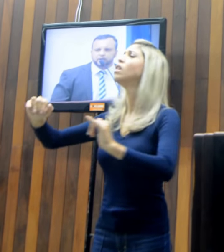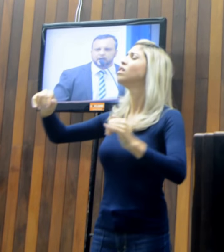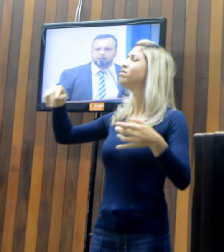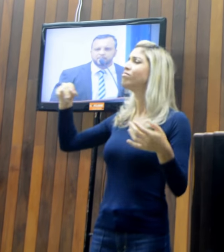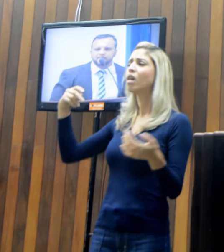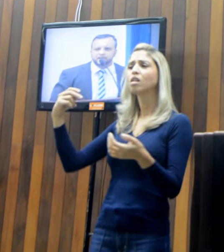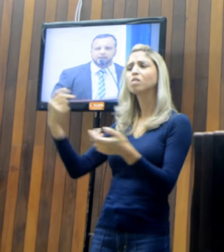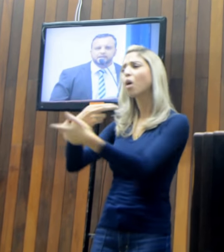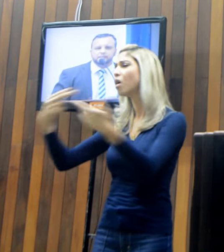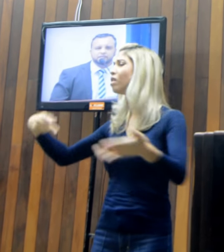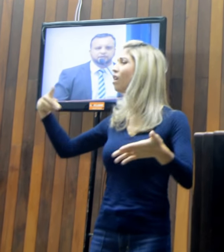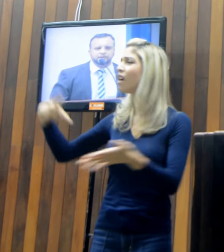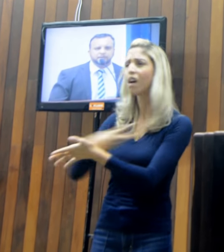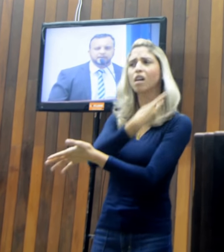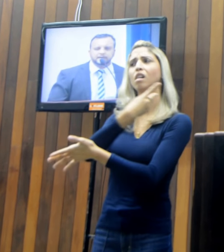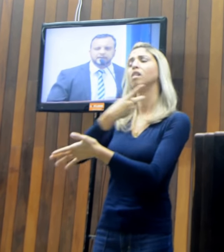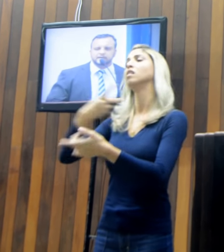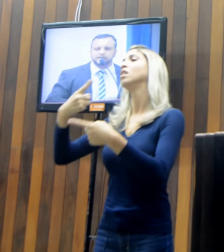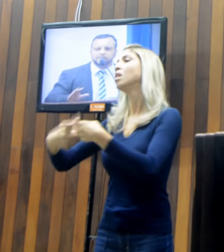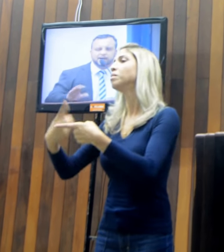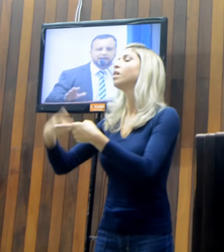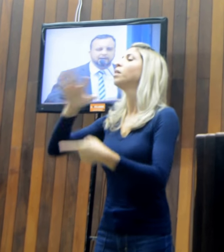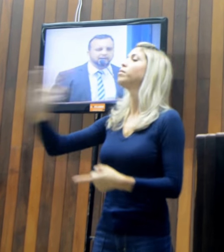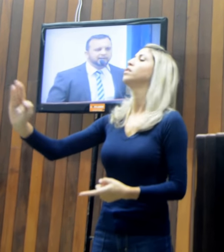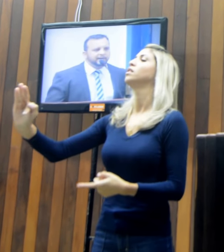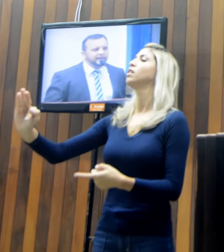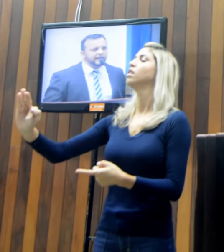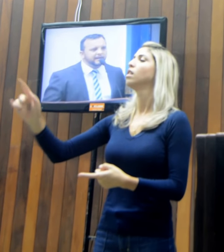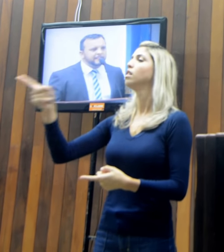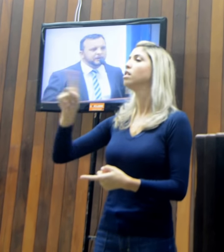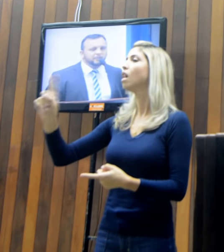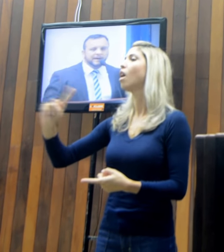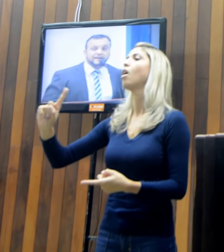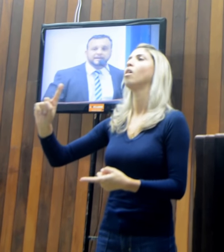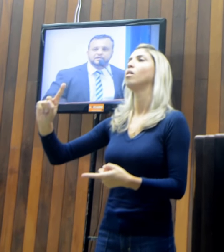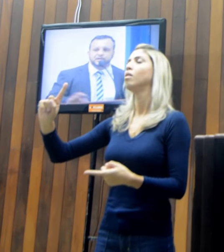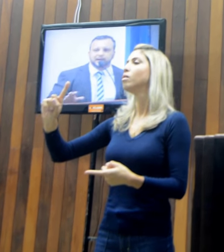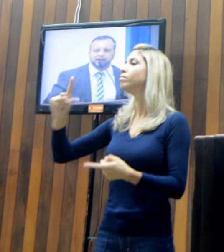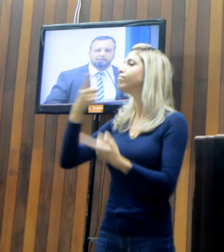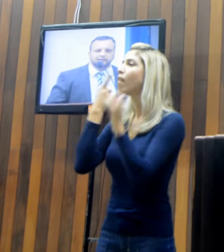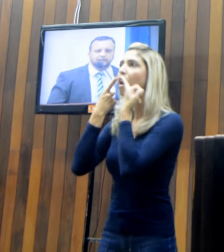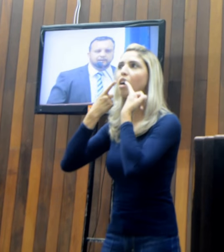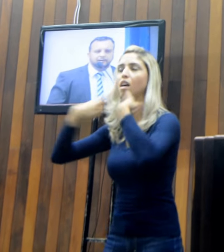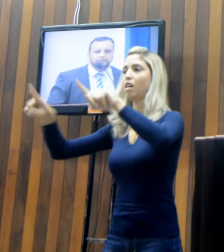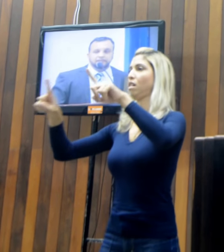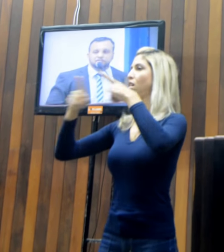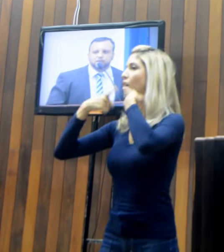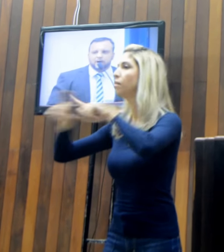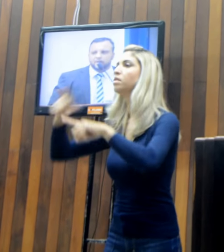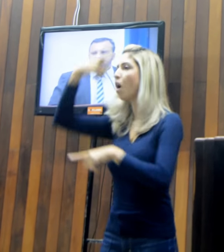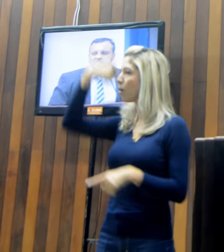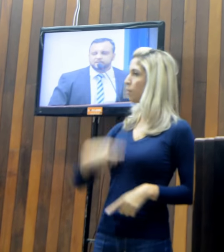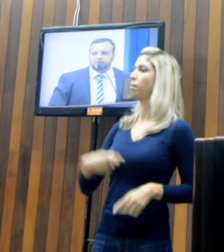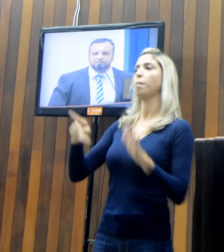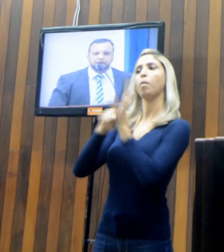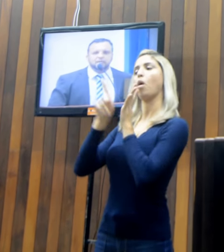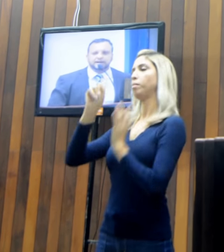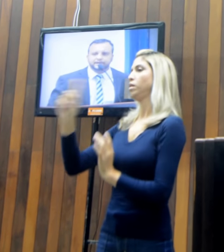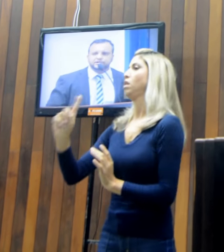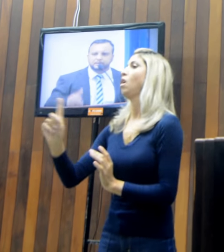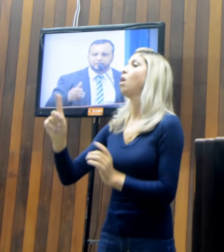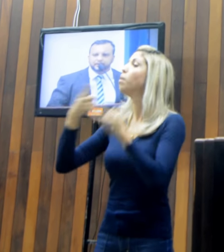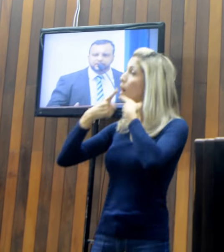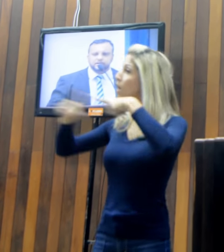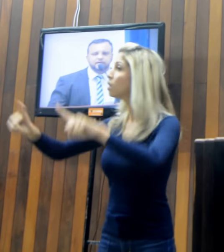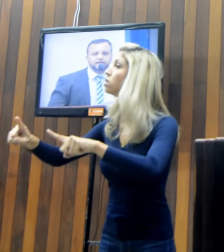eleitoral em Cabo Frio. E aqui não vai uma crítica pessoal, mas vai uma